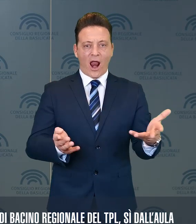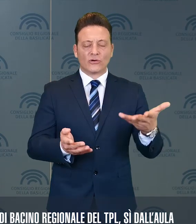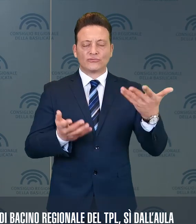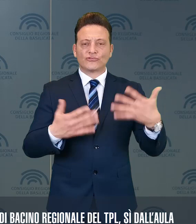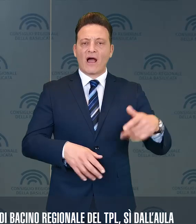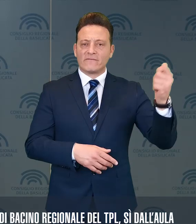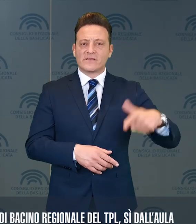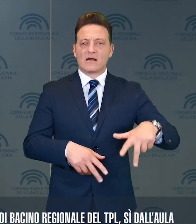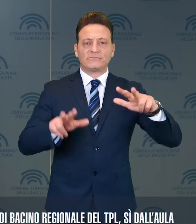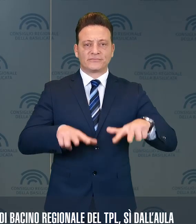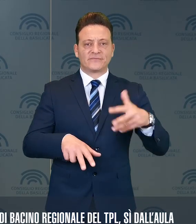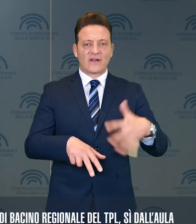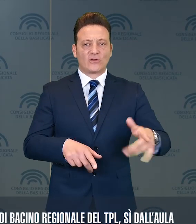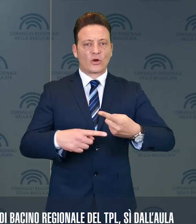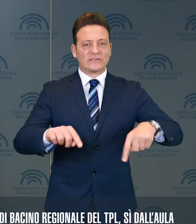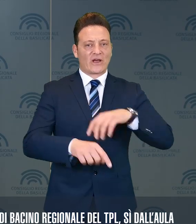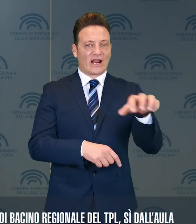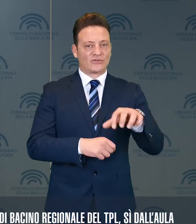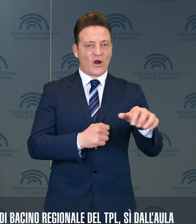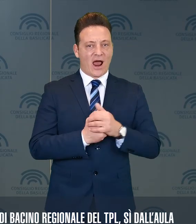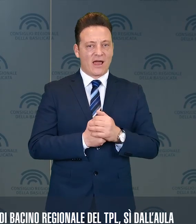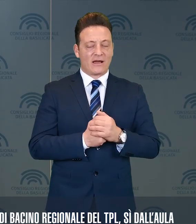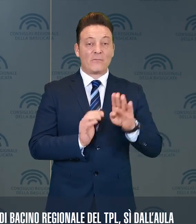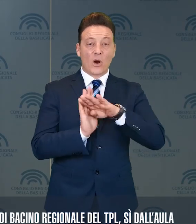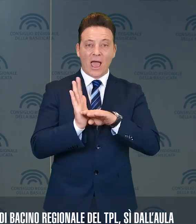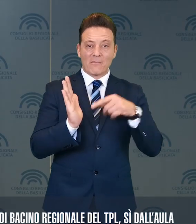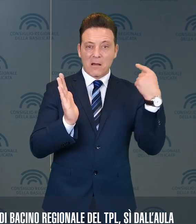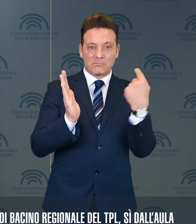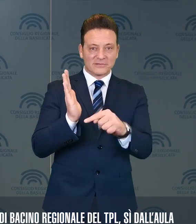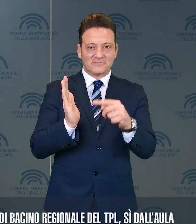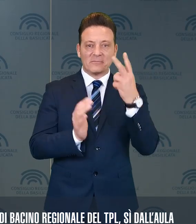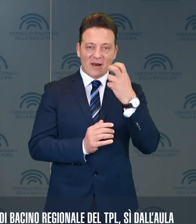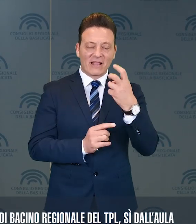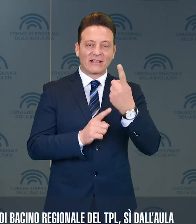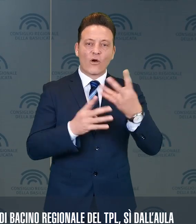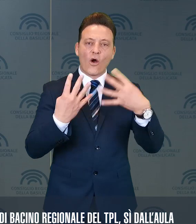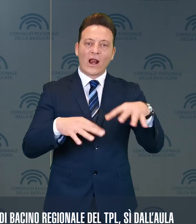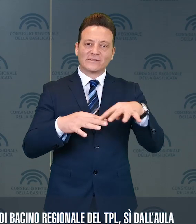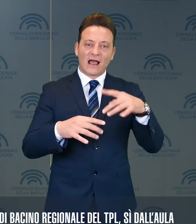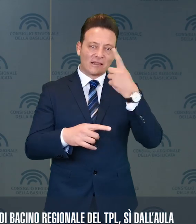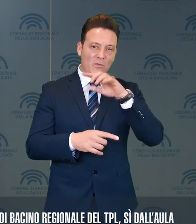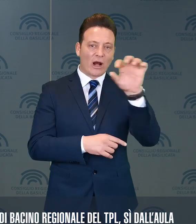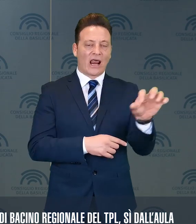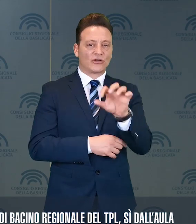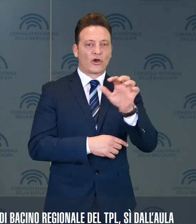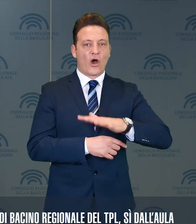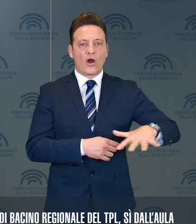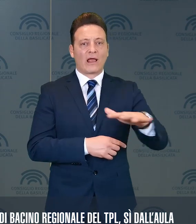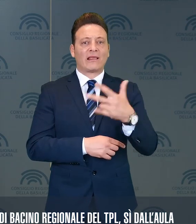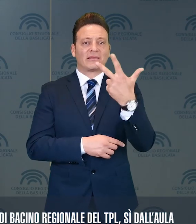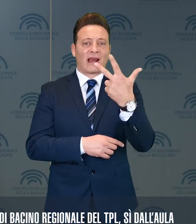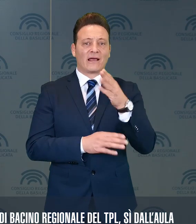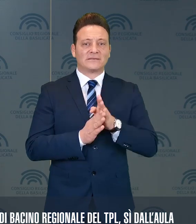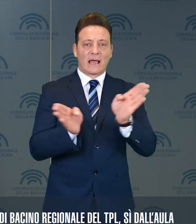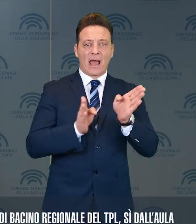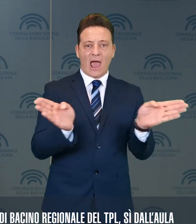il via libera dal Consiglio regionale. Il piano prevede l'organizzazione del bacino regionale in tre unità